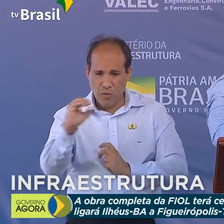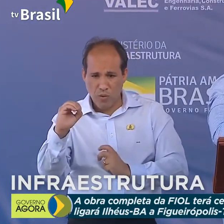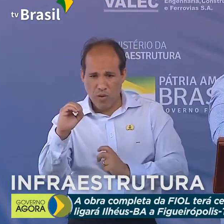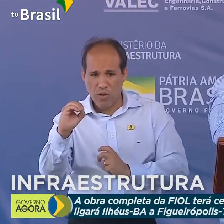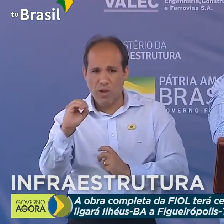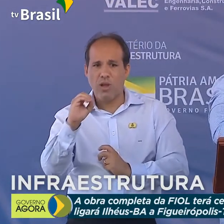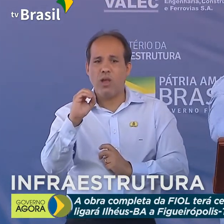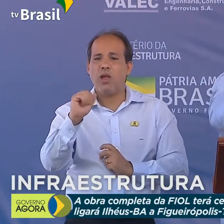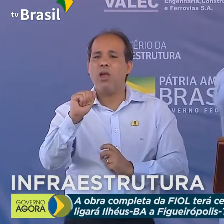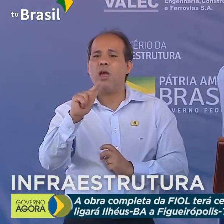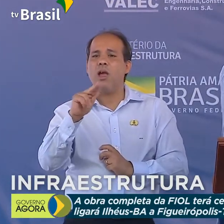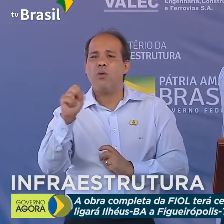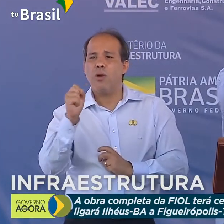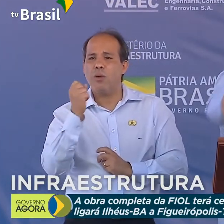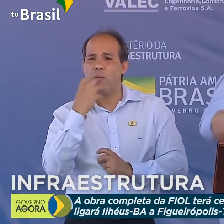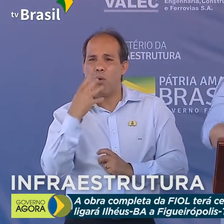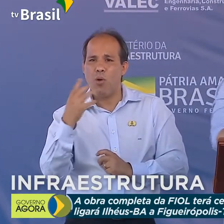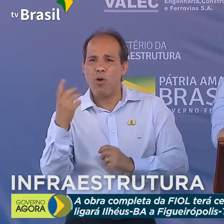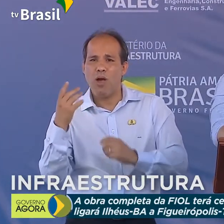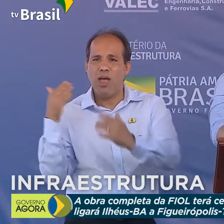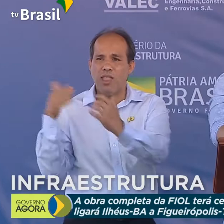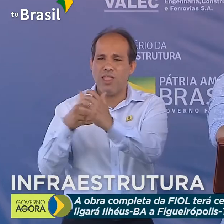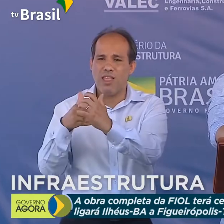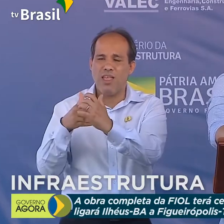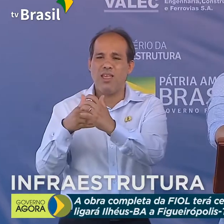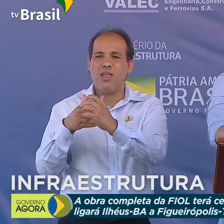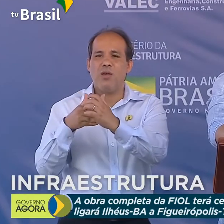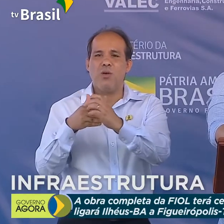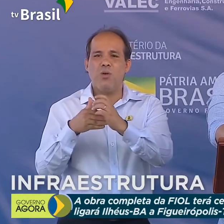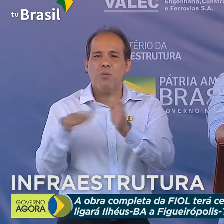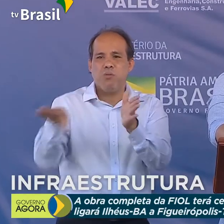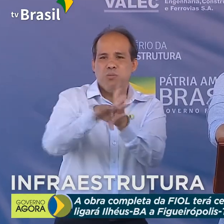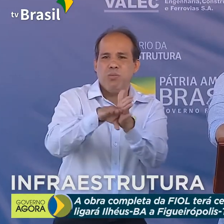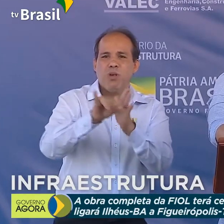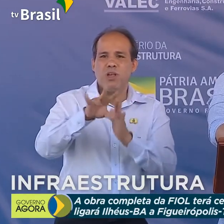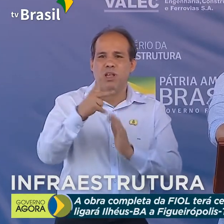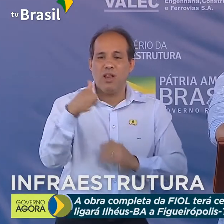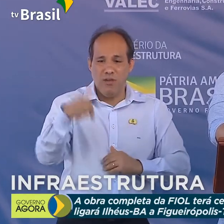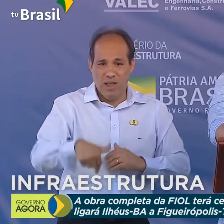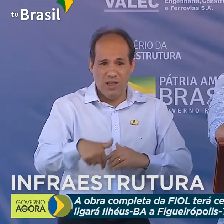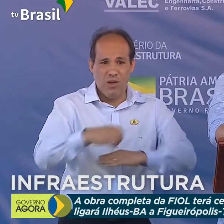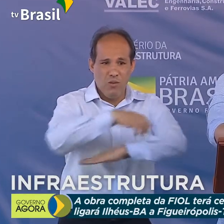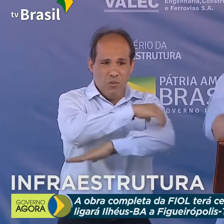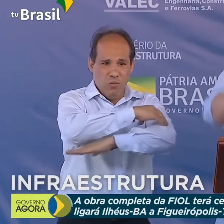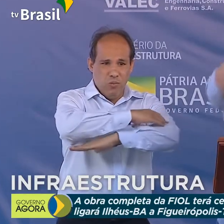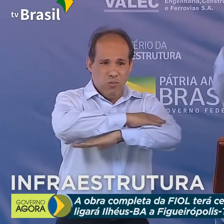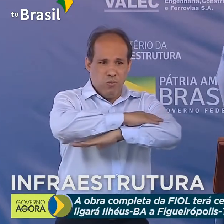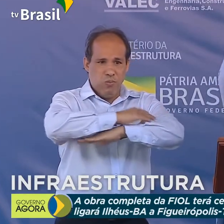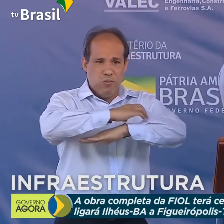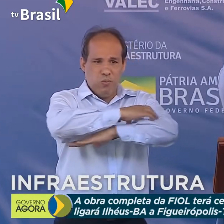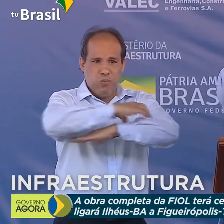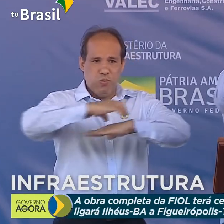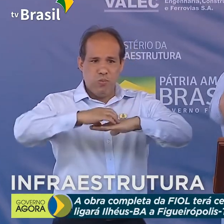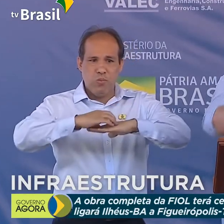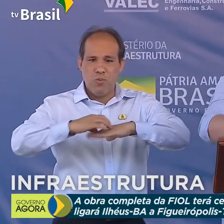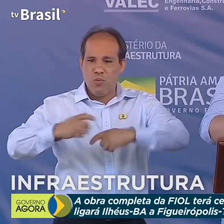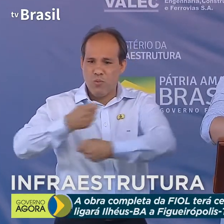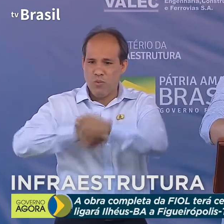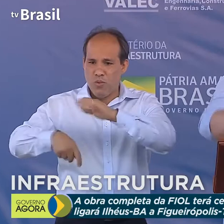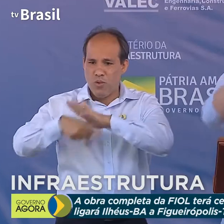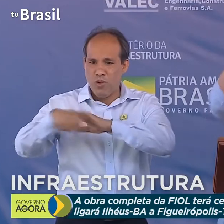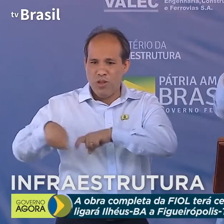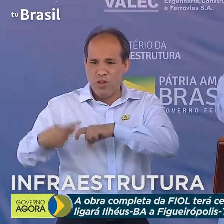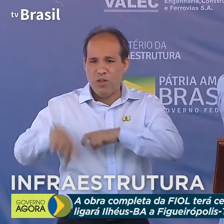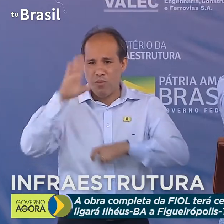lá em Água Boa, no Vale da Araguaia, até o Porto de Ilhéus. Nós vamos transformar o agronegócio brasileiro com essa ferrovia. Já temos uma ligação